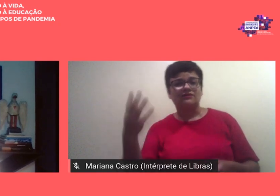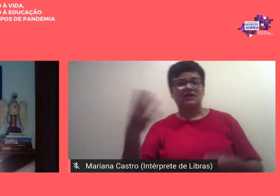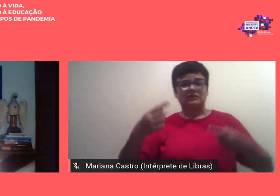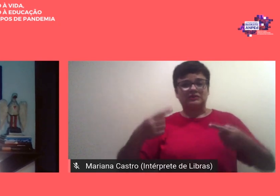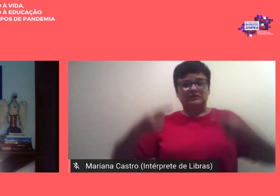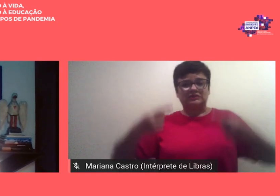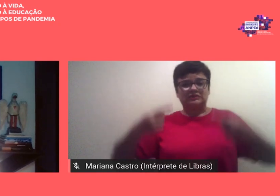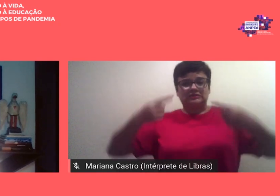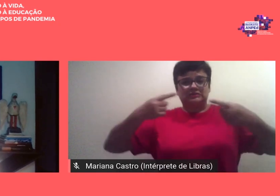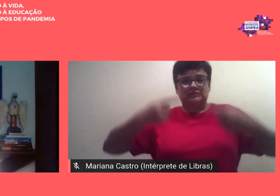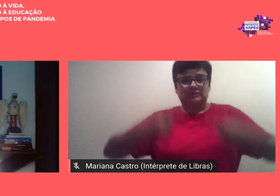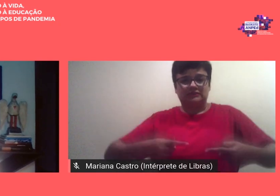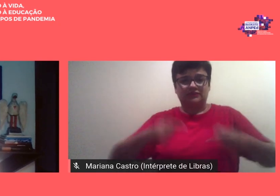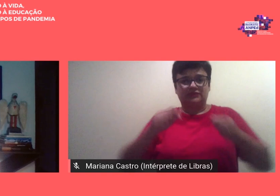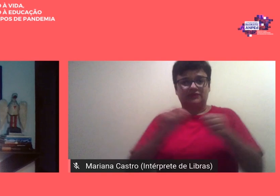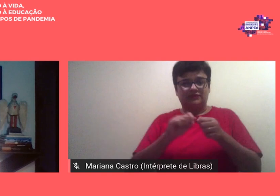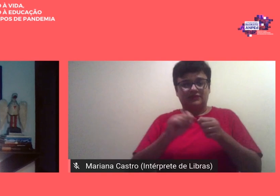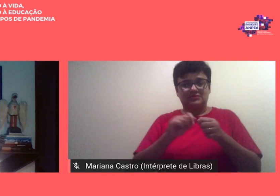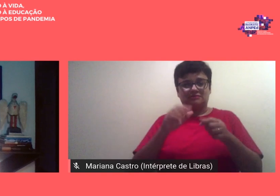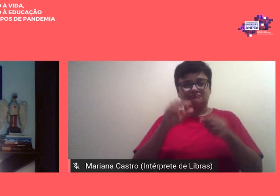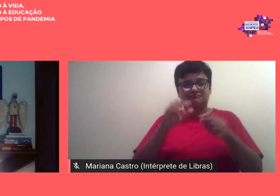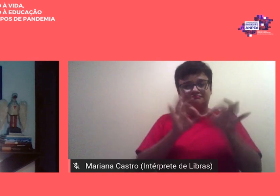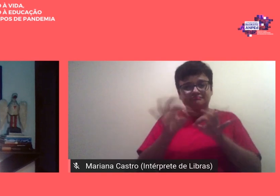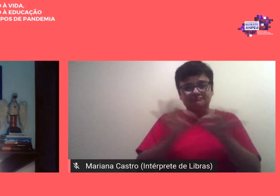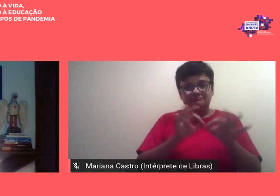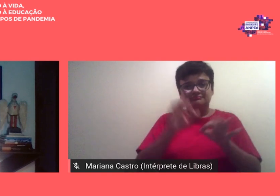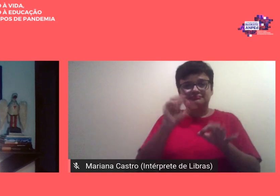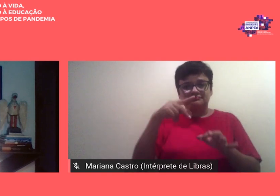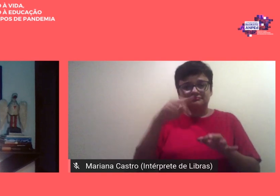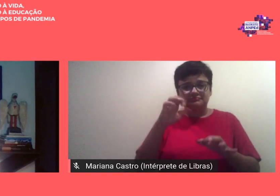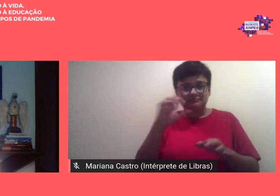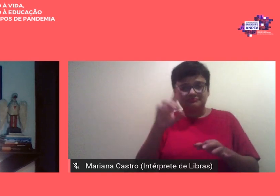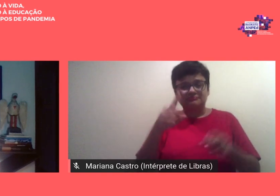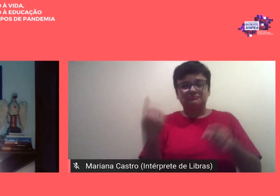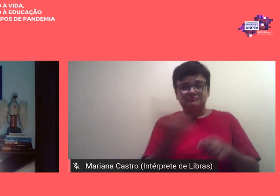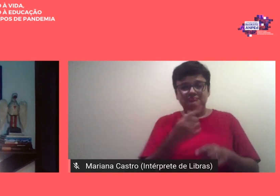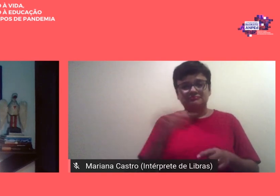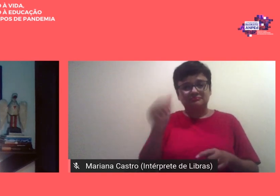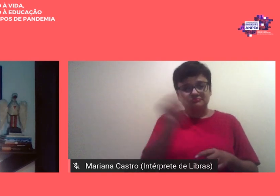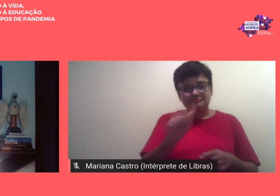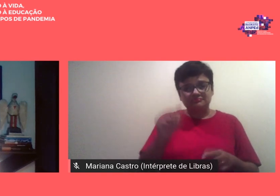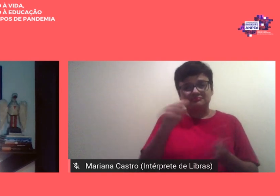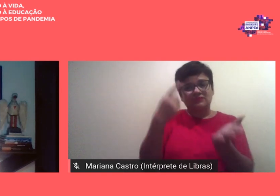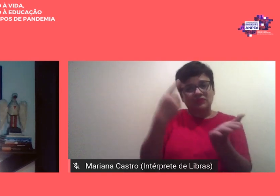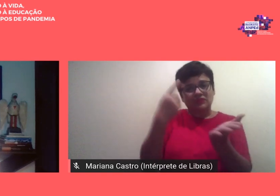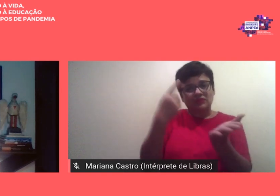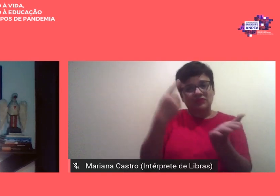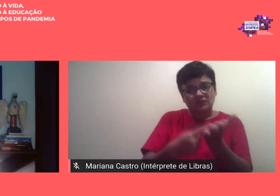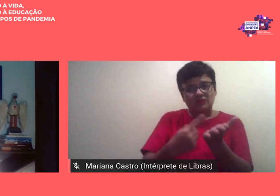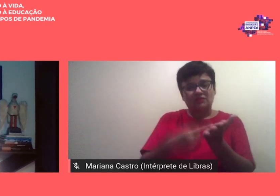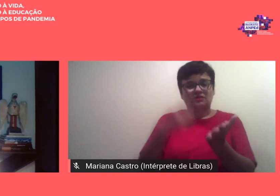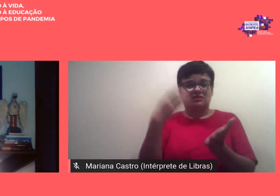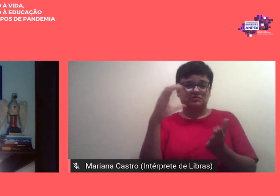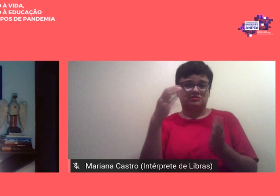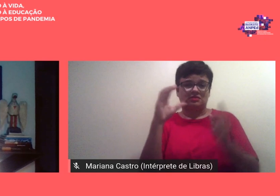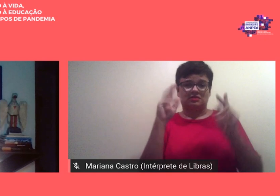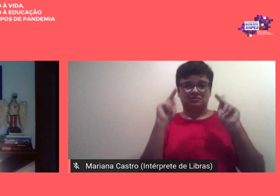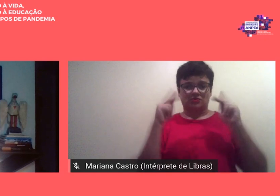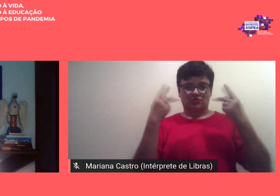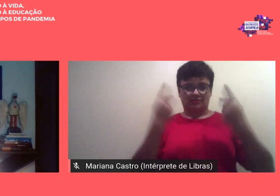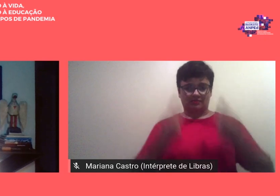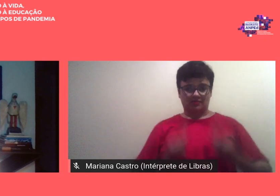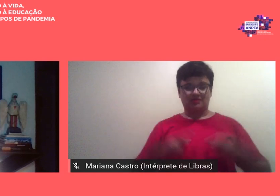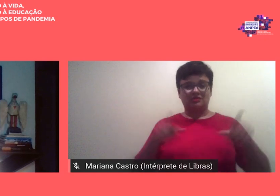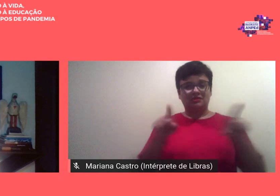reunião regional garantindo a ação da nossa associação em seu compromisso com as ciências humanas mas também para